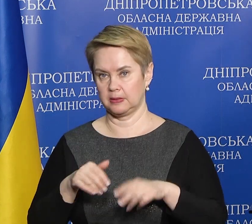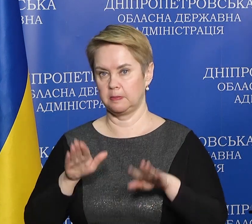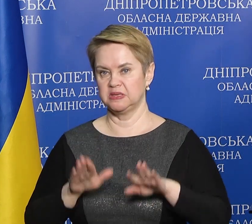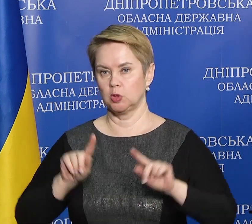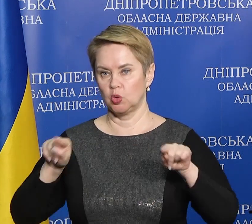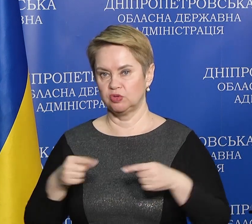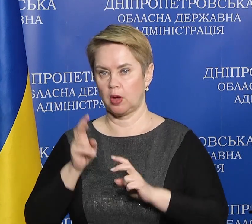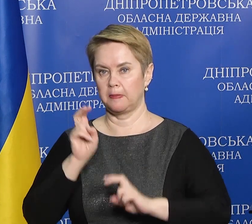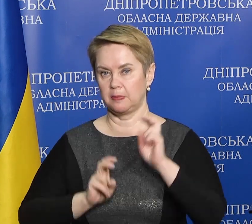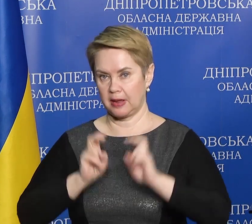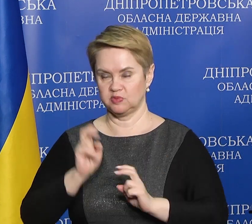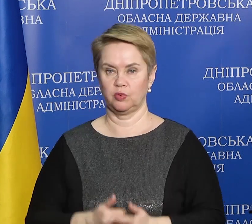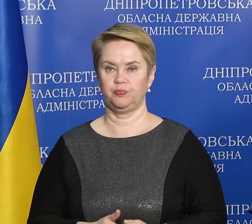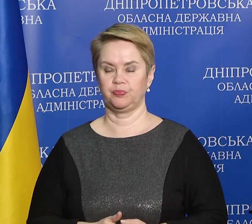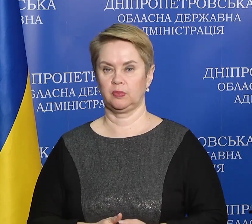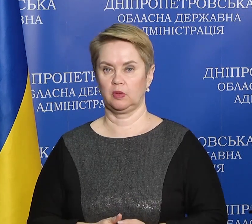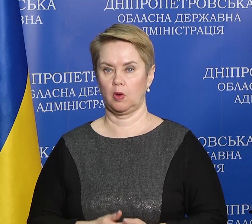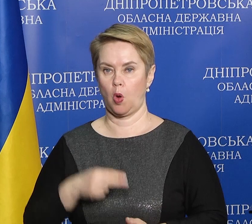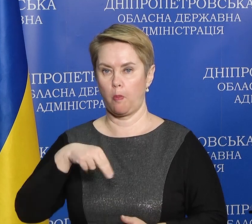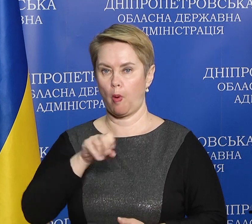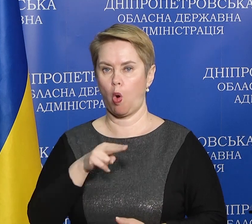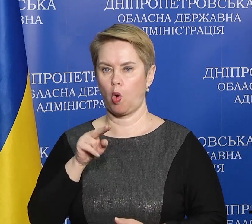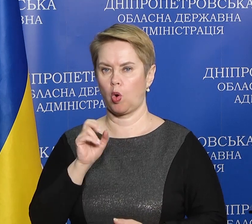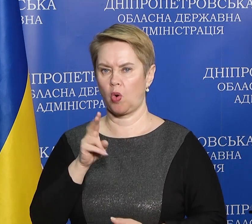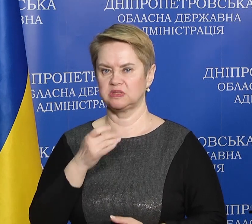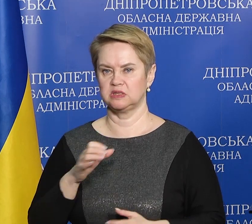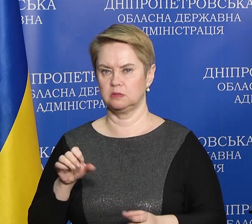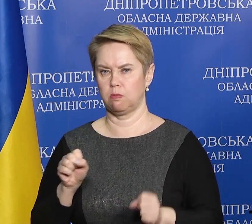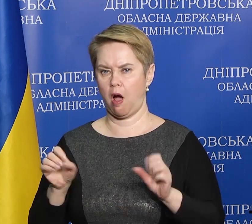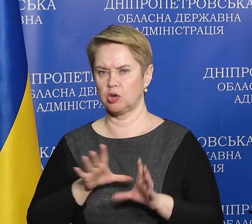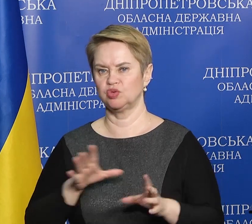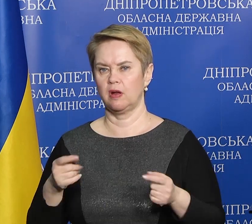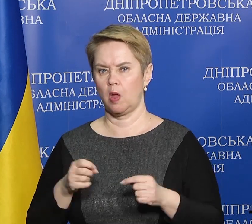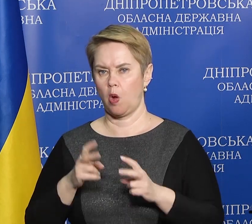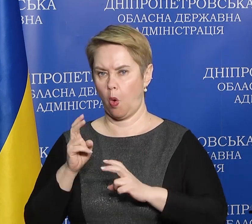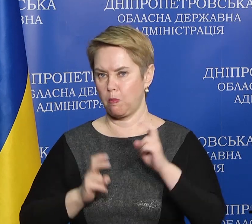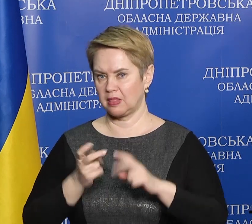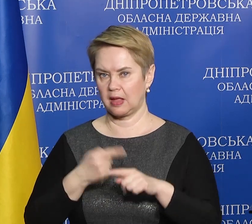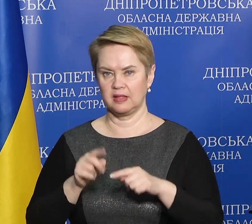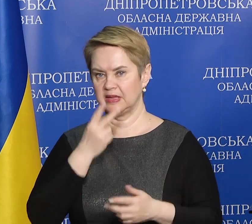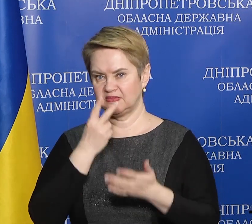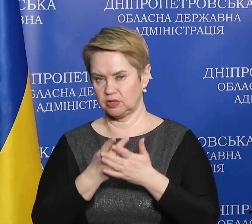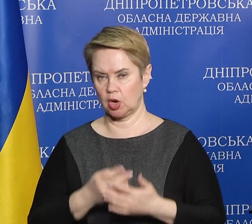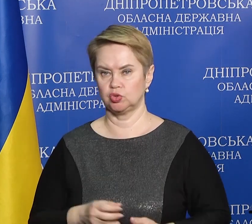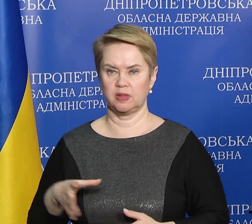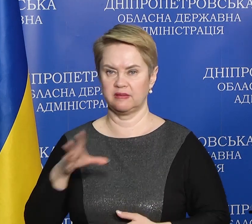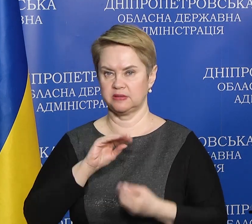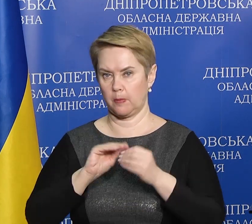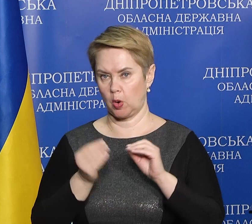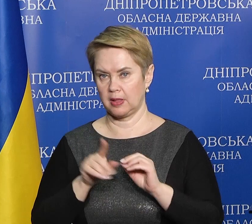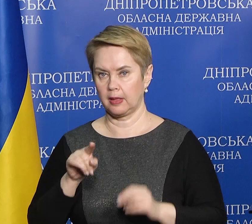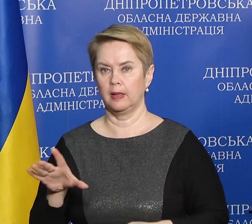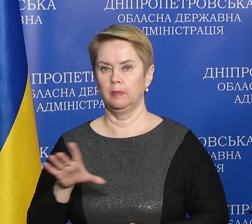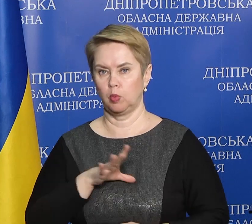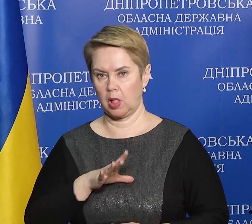містоутворююче підприємство Покровський гірнанський збагачувальний комбінат, який, незважаючи на всі проблеми ті,